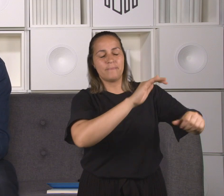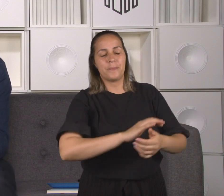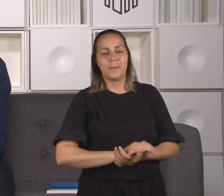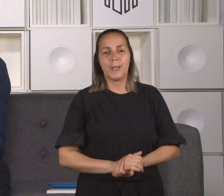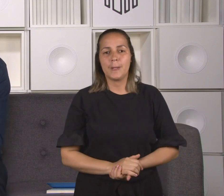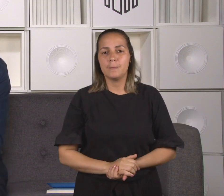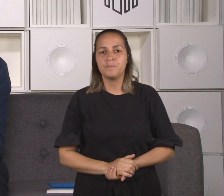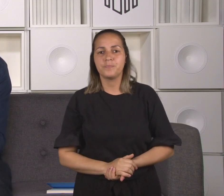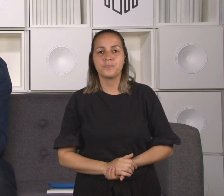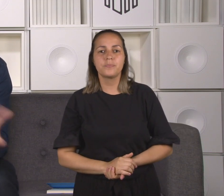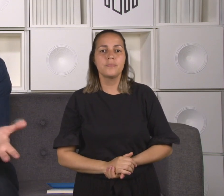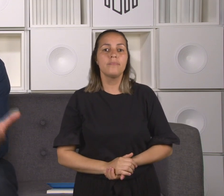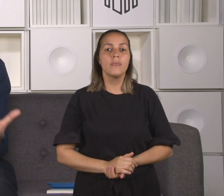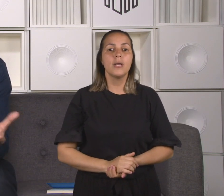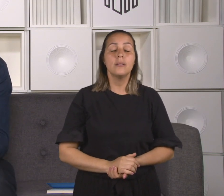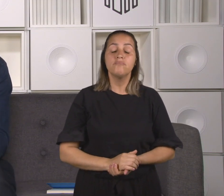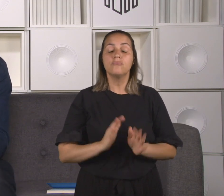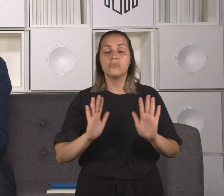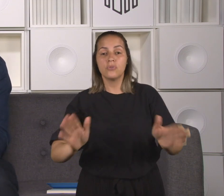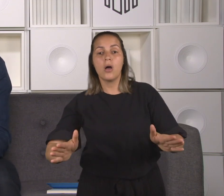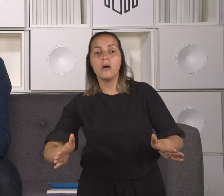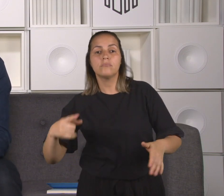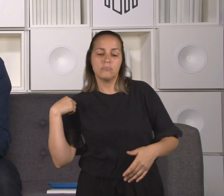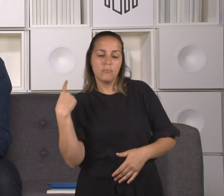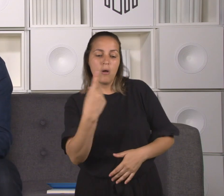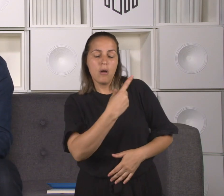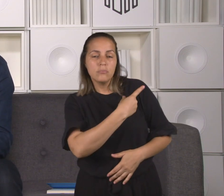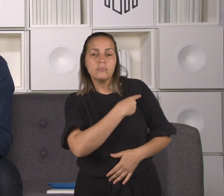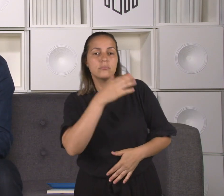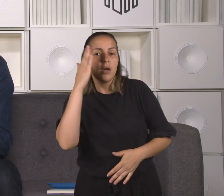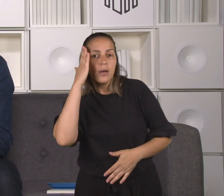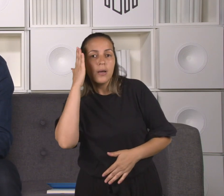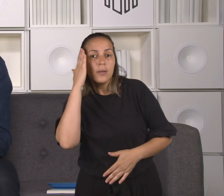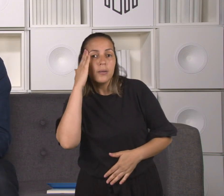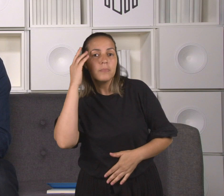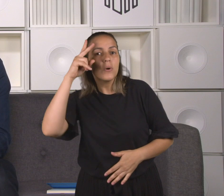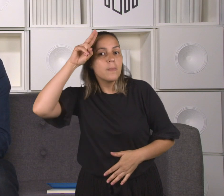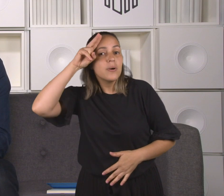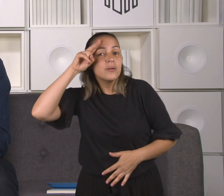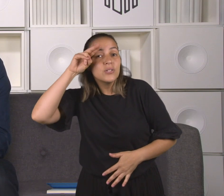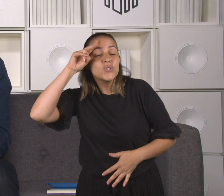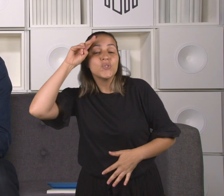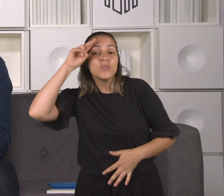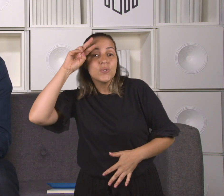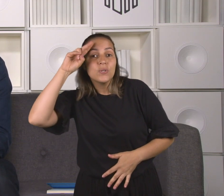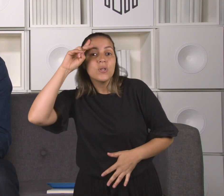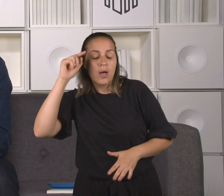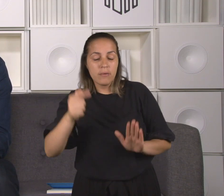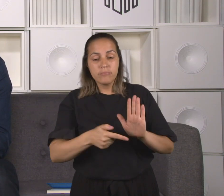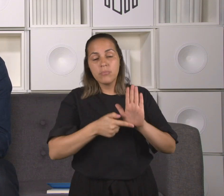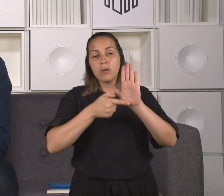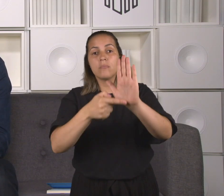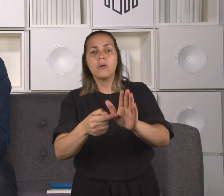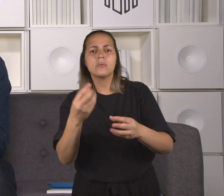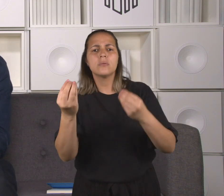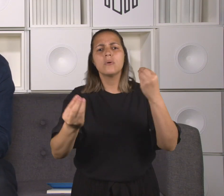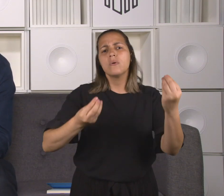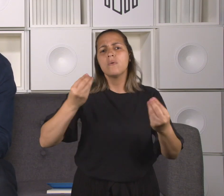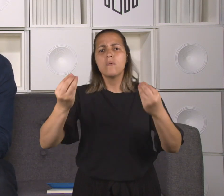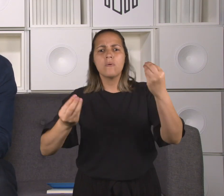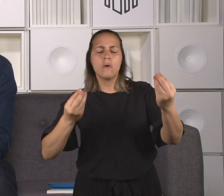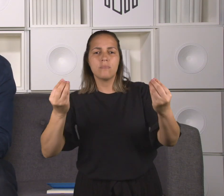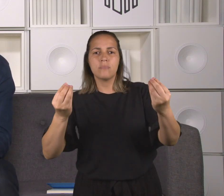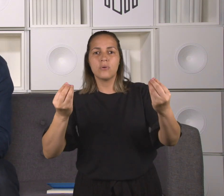em Bizâncio ou Constantinopla, em que os teólogos estão discutindo o que